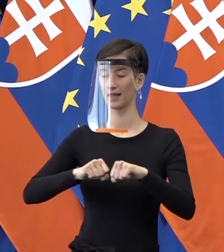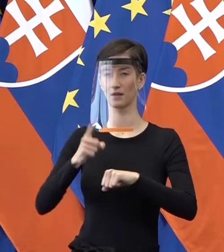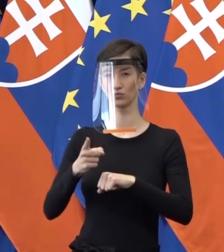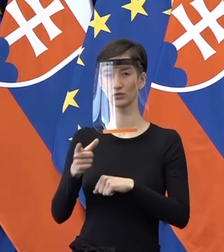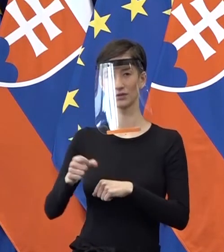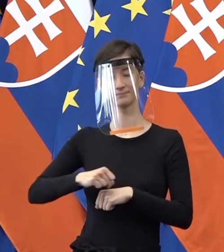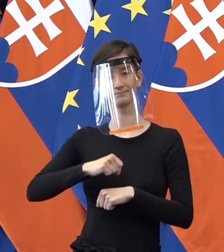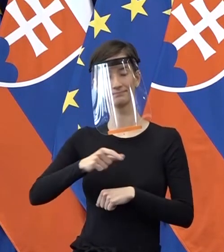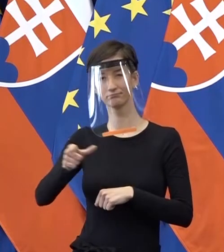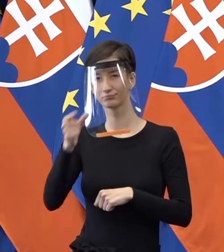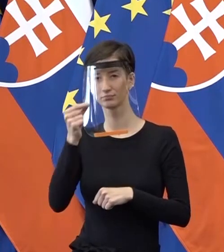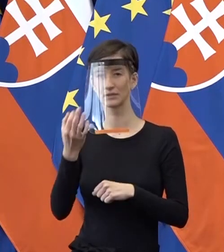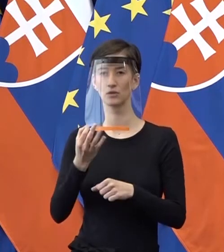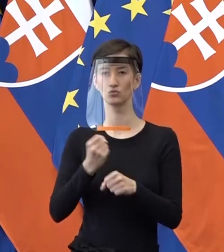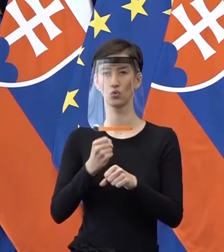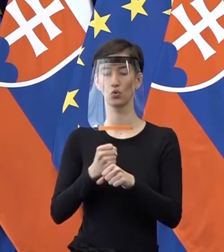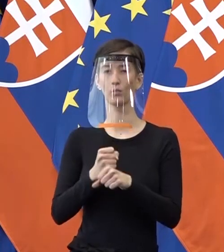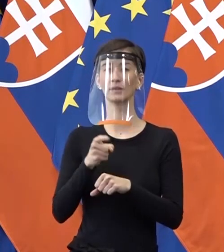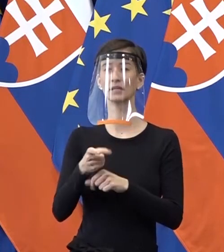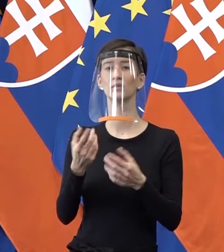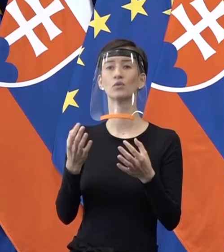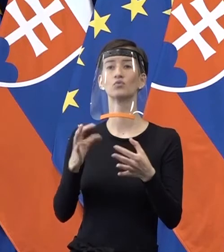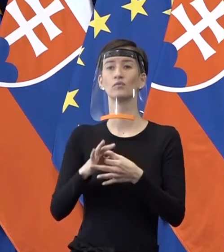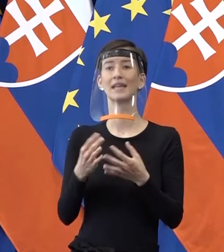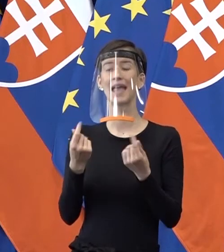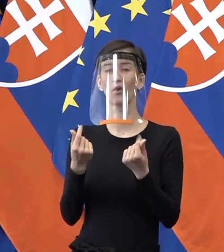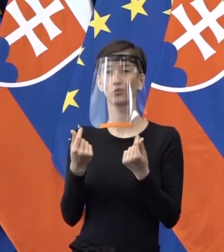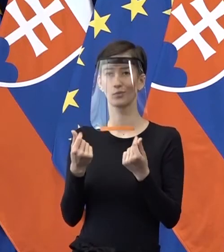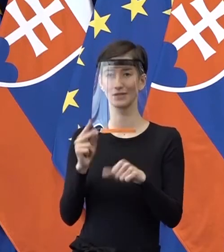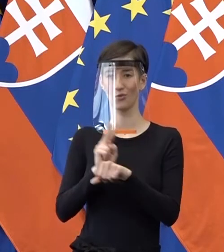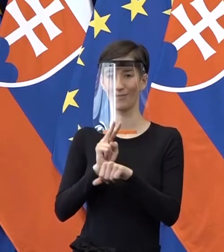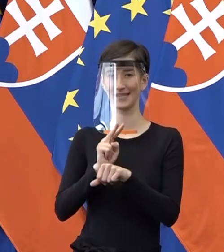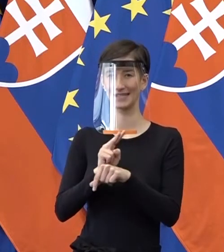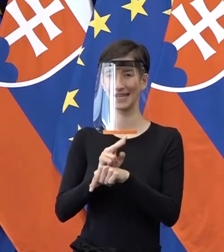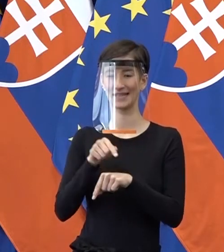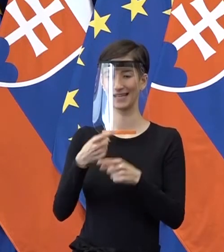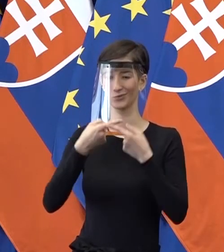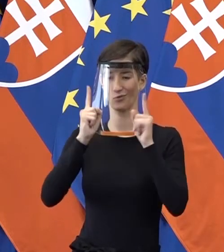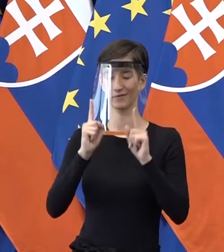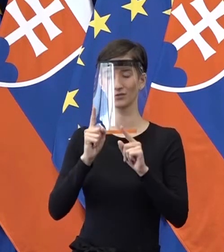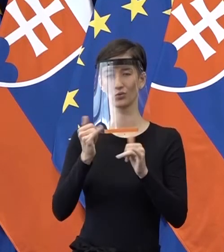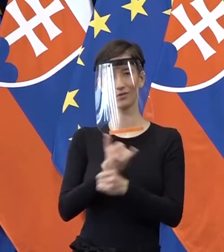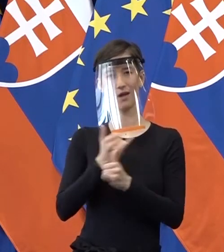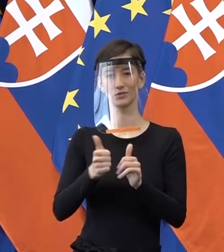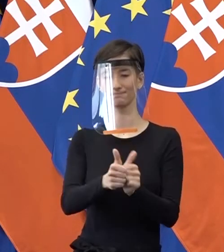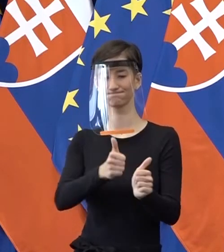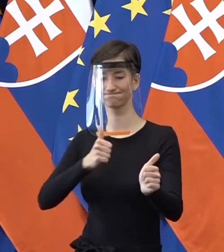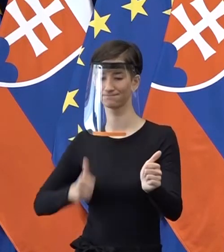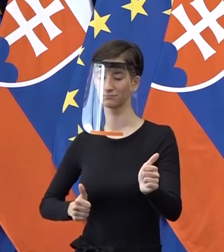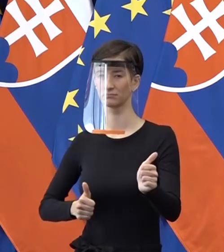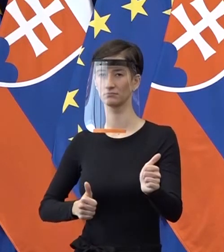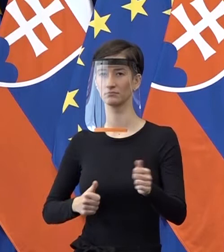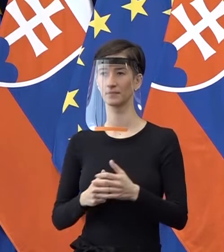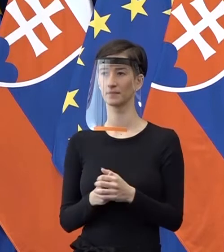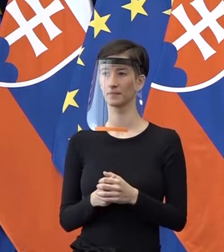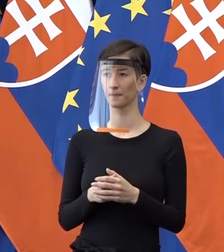hospodárstva. V rámci tých ekonomických opatrení výrazne zaostávame v porovnaní s inými výspelými krajinami. Čo vy na to? Vy ste to boli